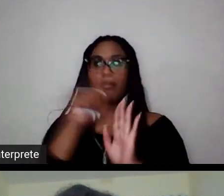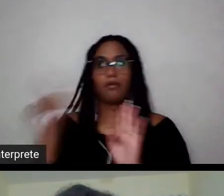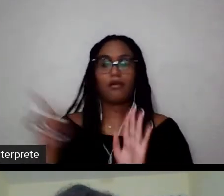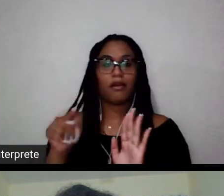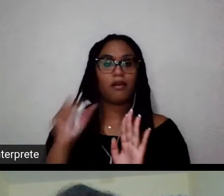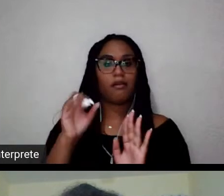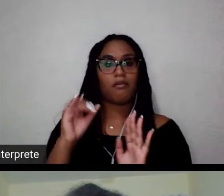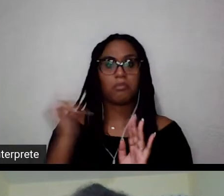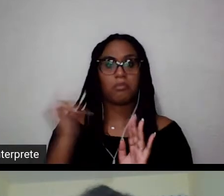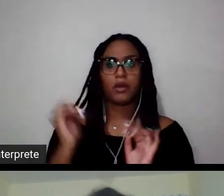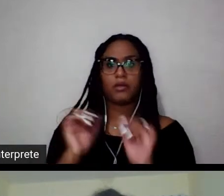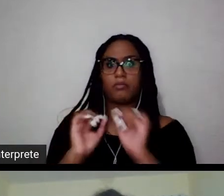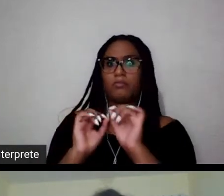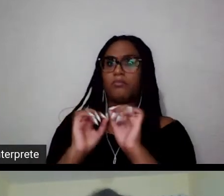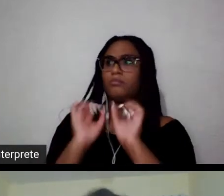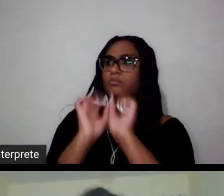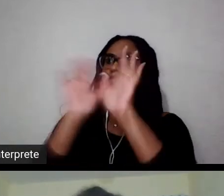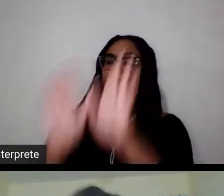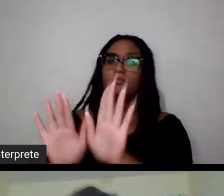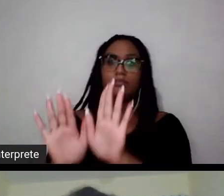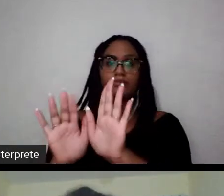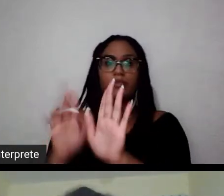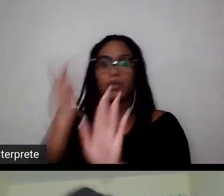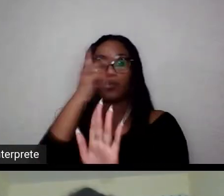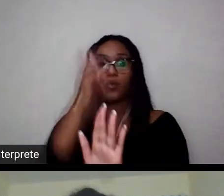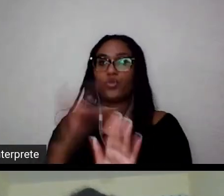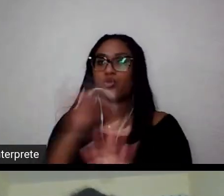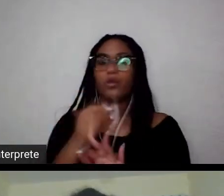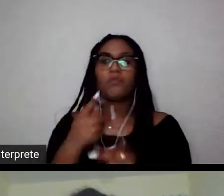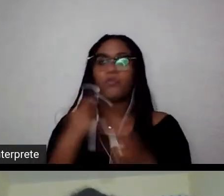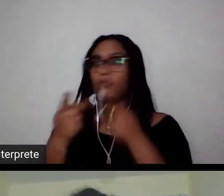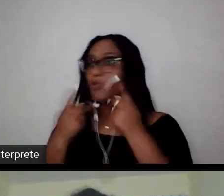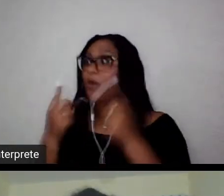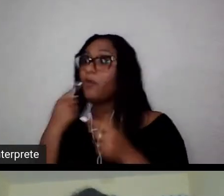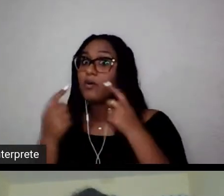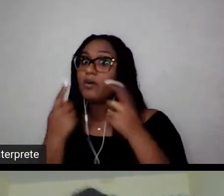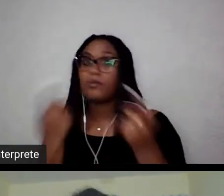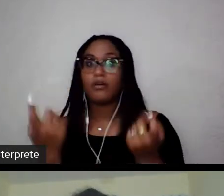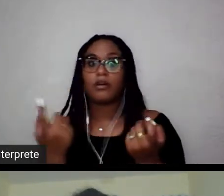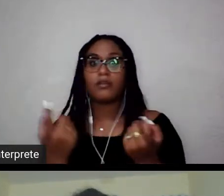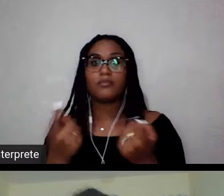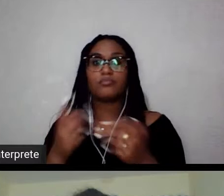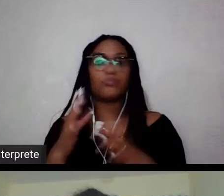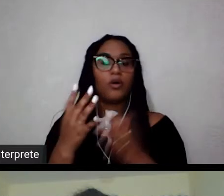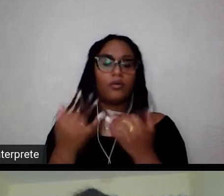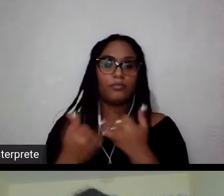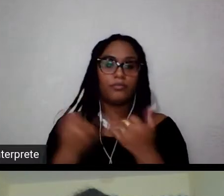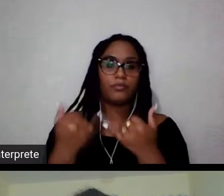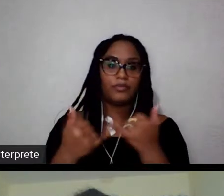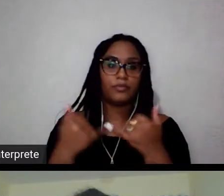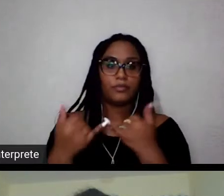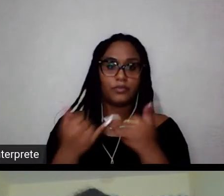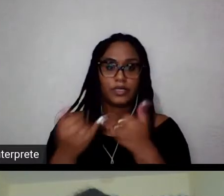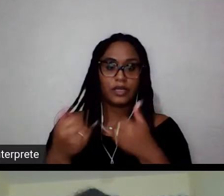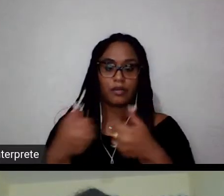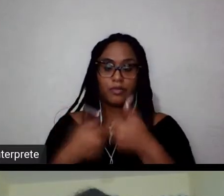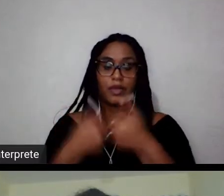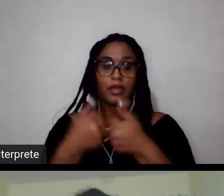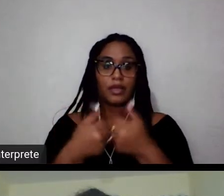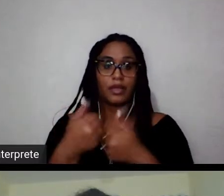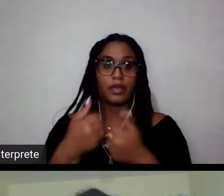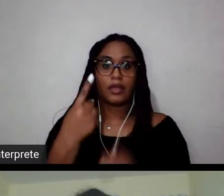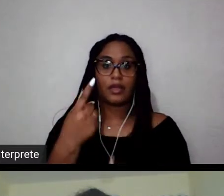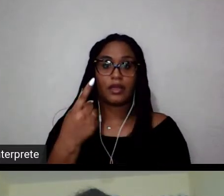Jogos de 68, o ano passado, com os atletas, tanto no Brasil como nos Estados Unidos,